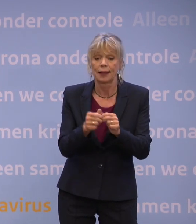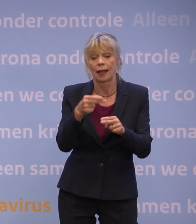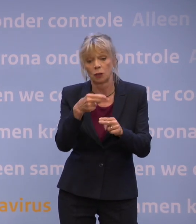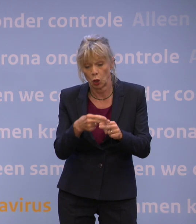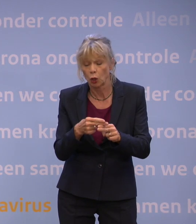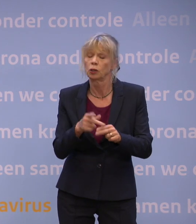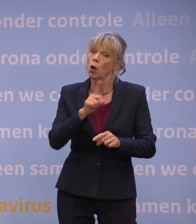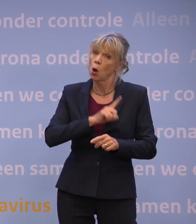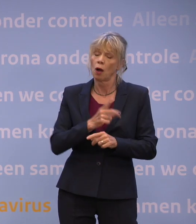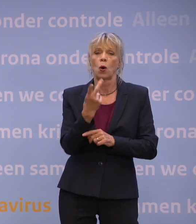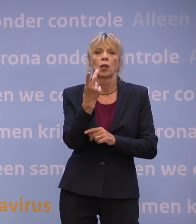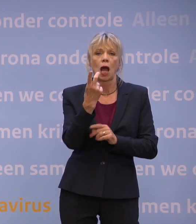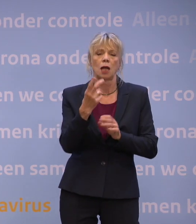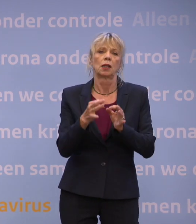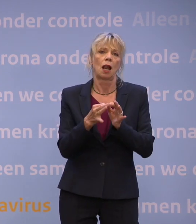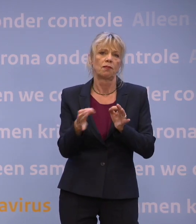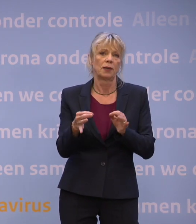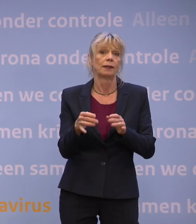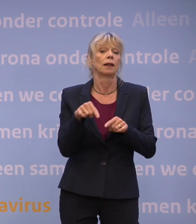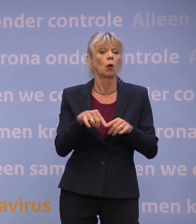net als op de tribune.